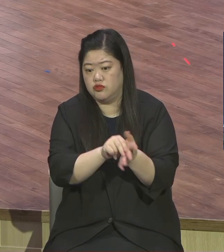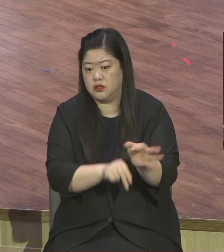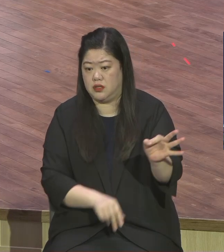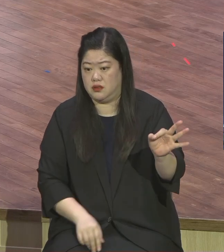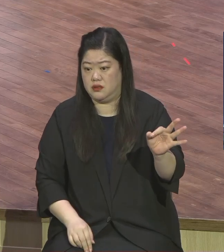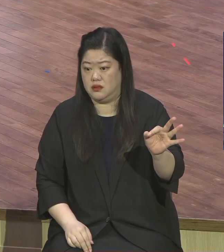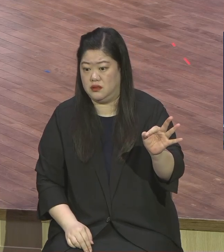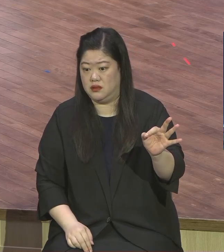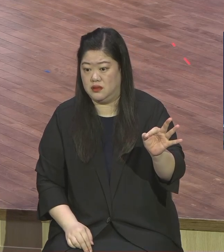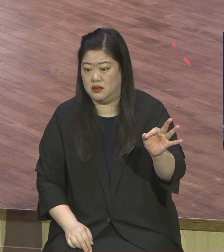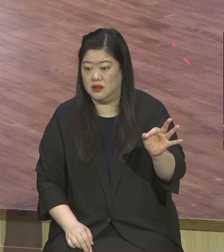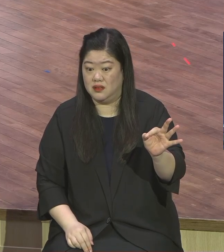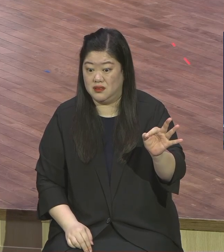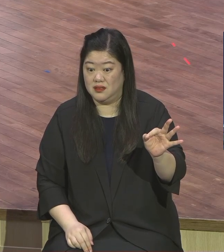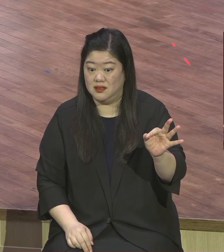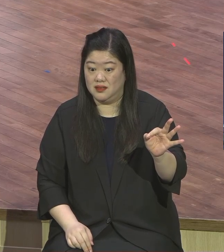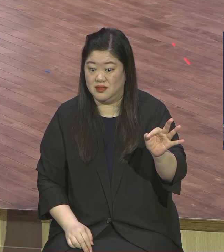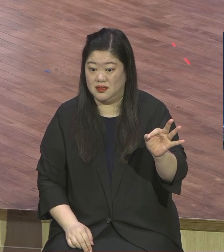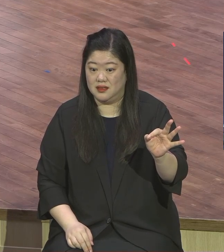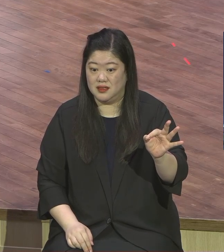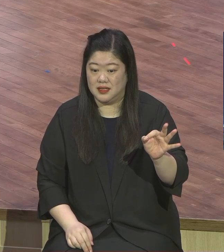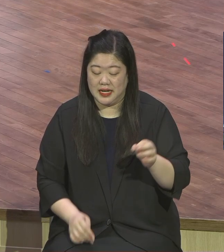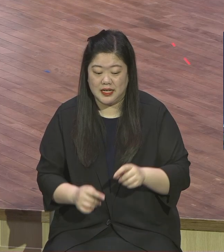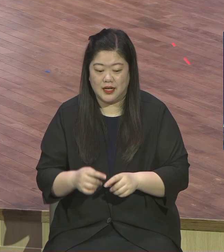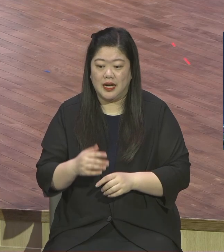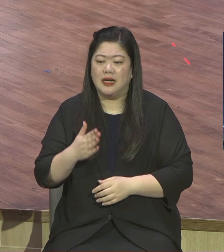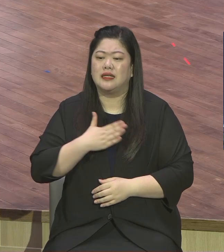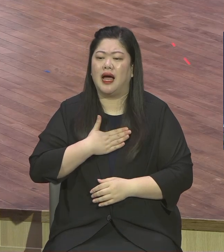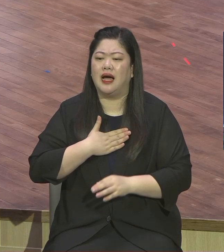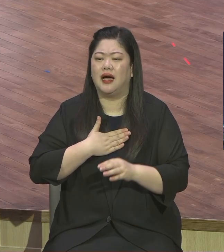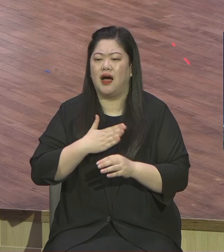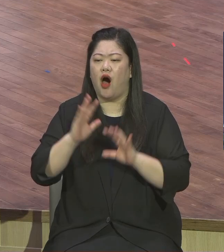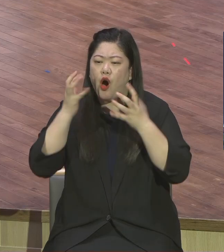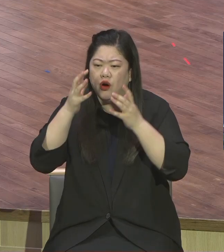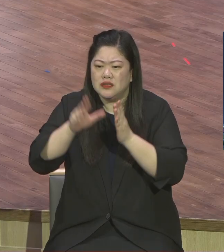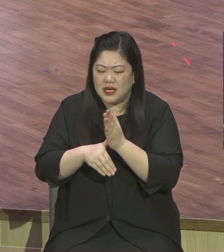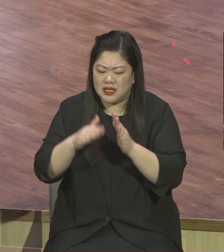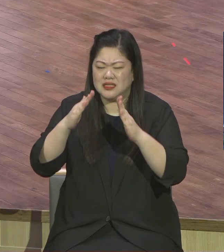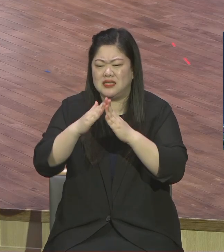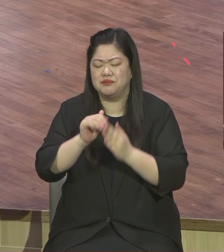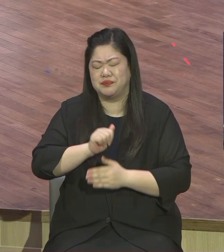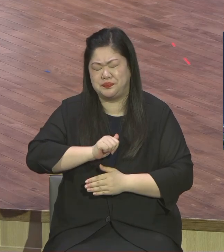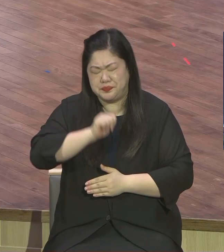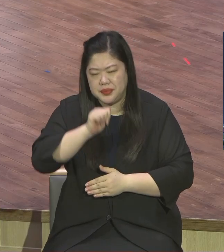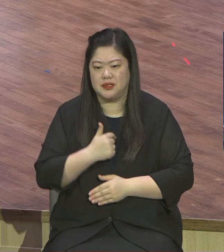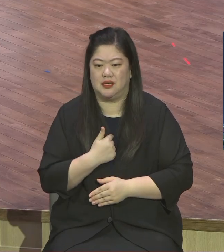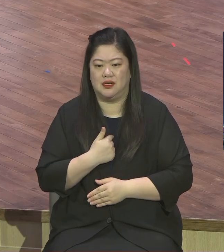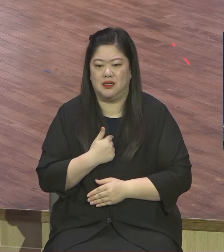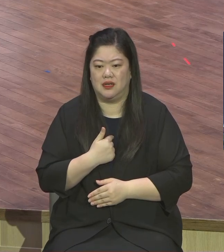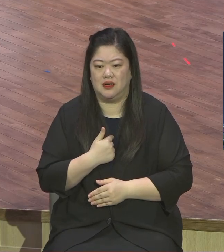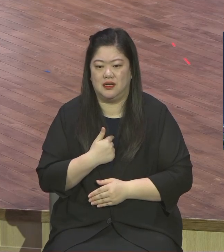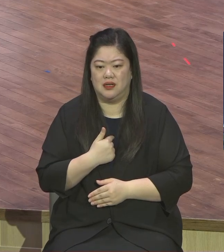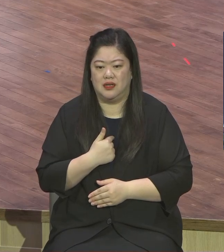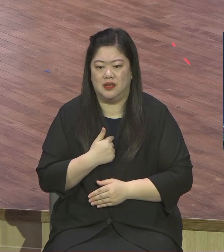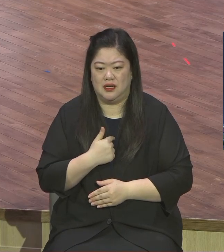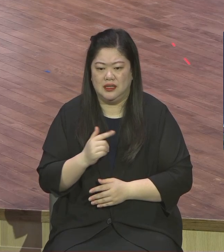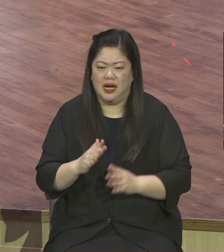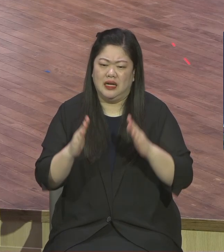우선순위 바꾸세요 저도 가난하게 자랐고 가난하게 살았던 사람입니다 근데 언제 하나님이 나를 이렇게